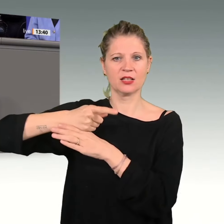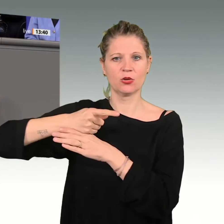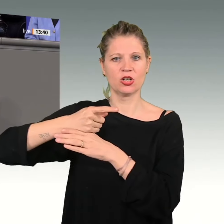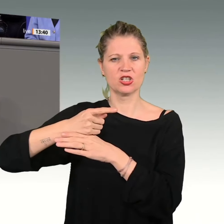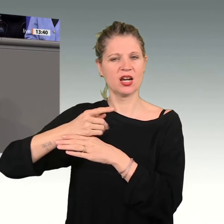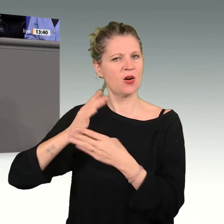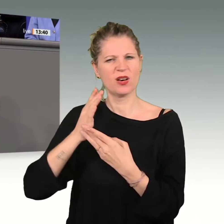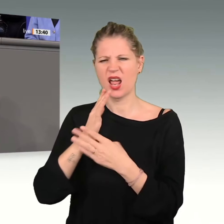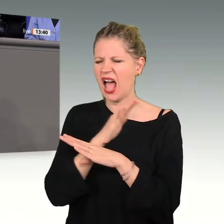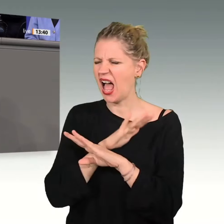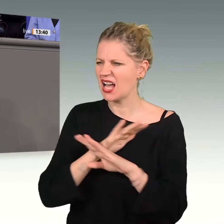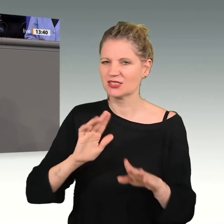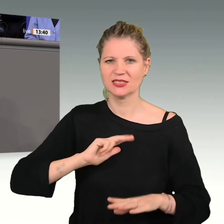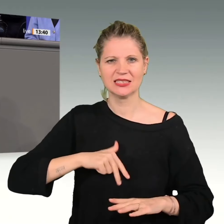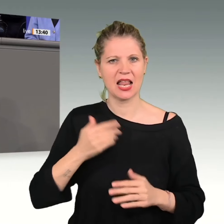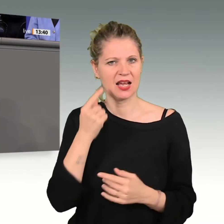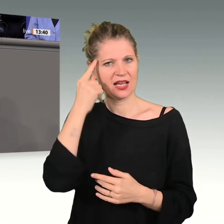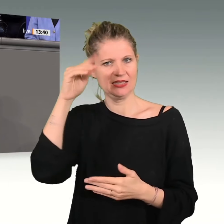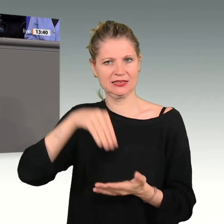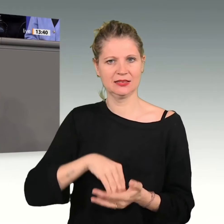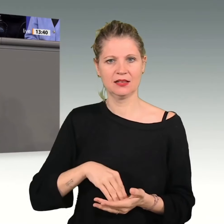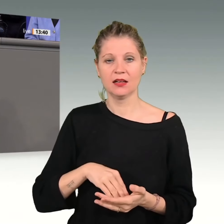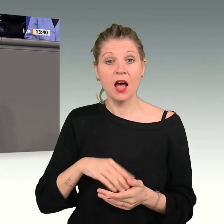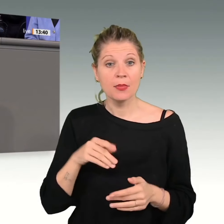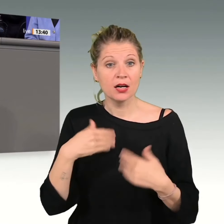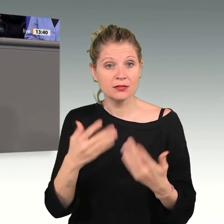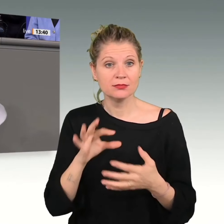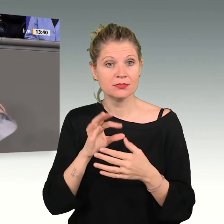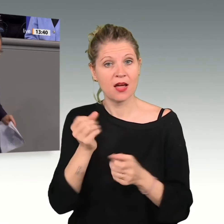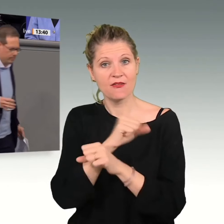hat es nichts zu tun. Und deswegen werden wir ihn ablehnen. Vielen Dank.